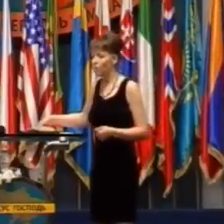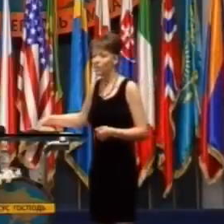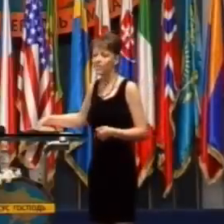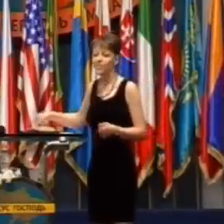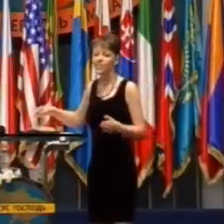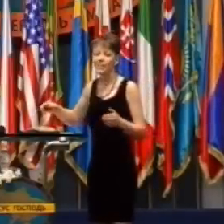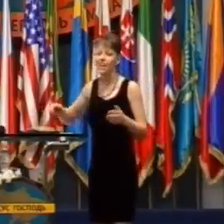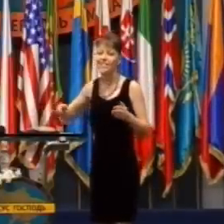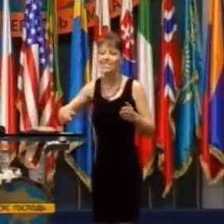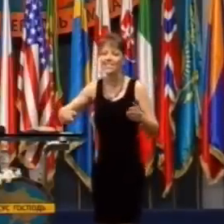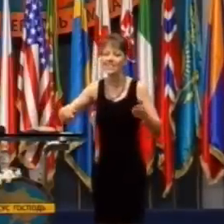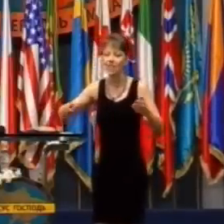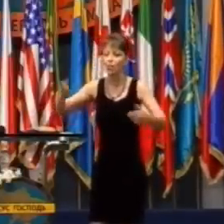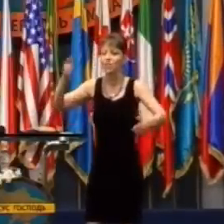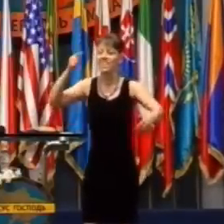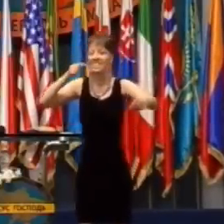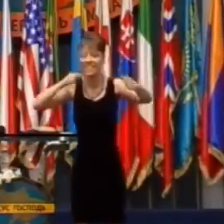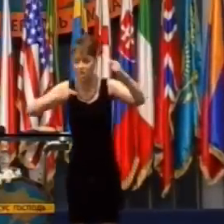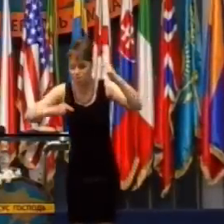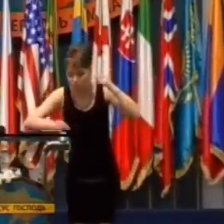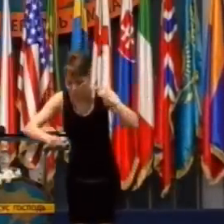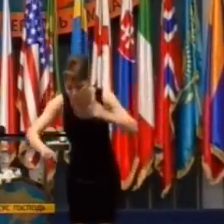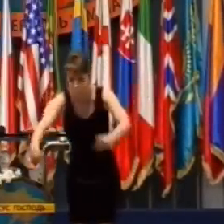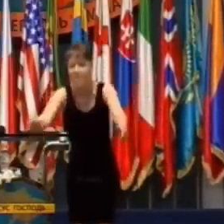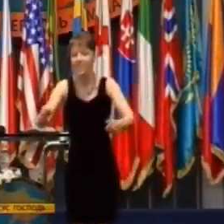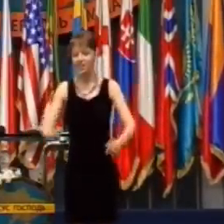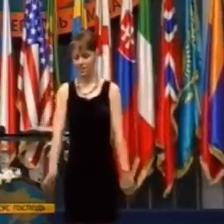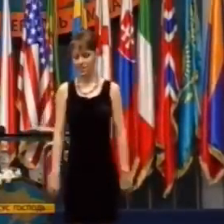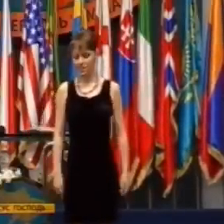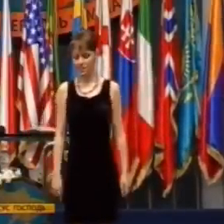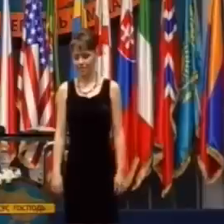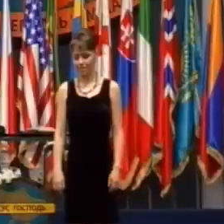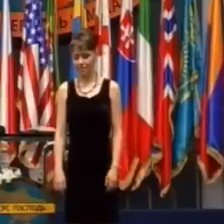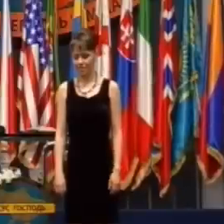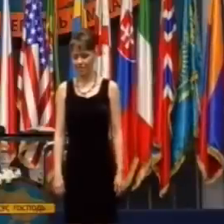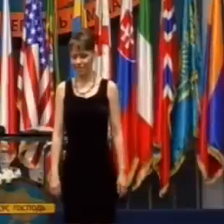Hovorí na základe moci, ktorá pôsobí vo vás.